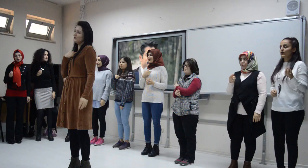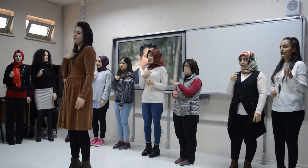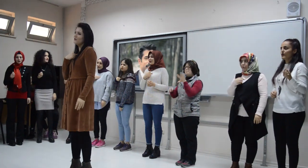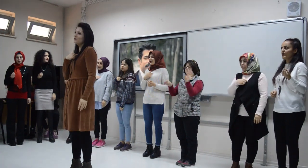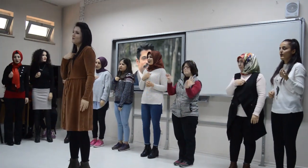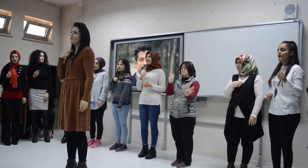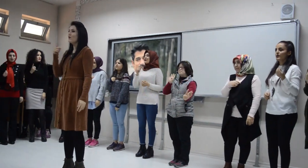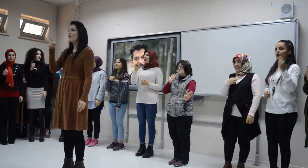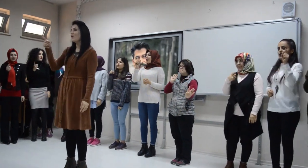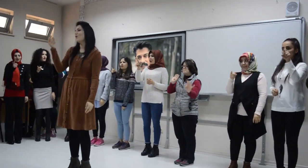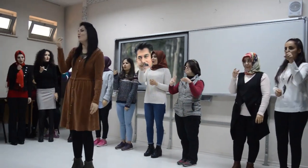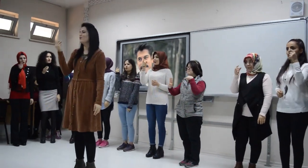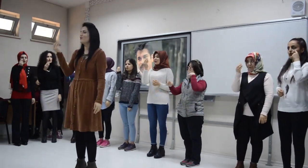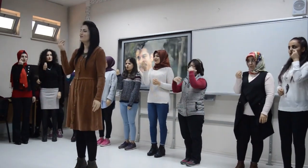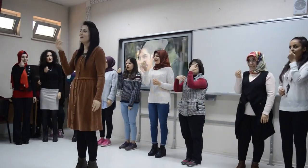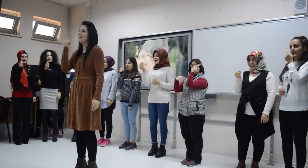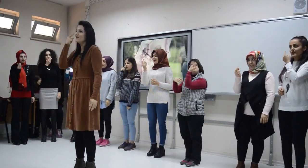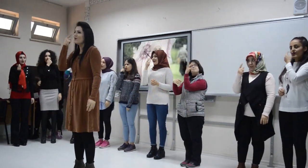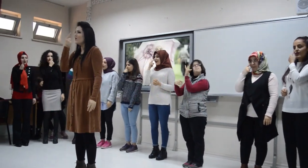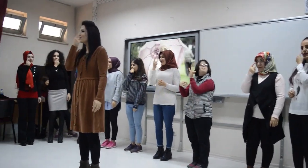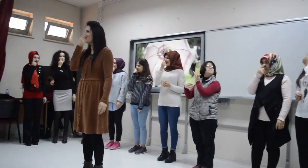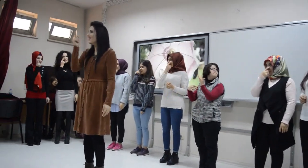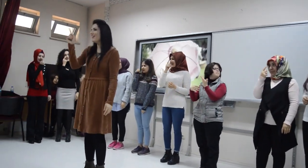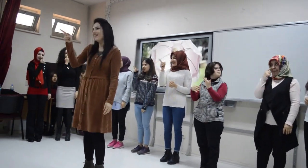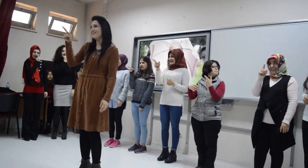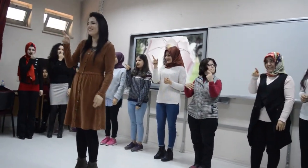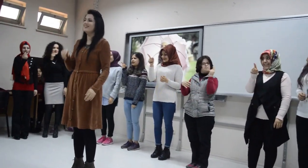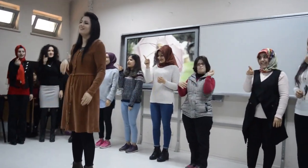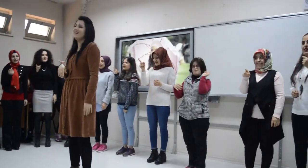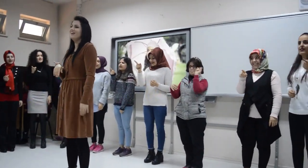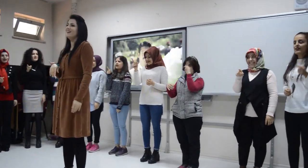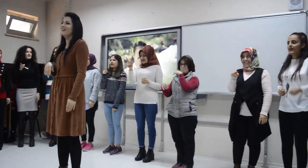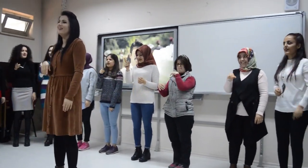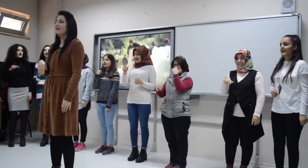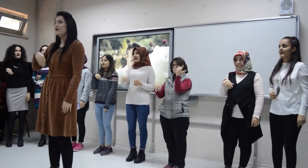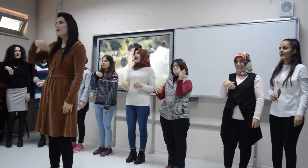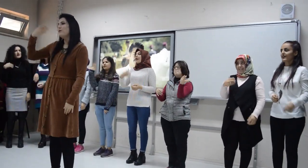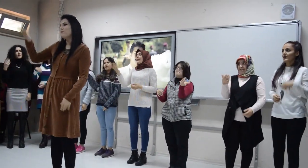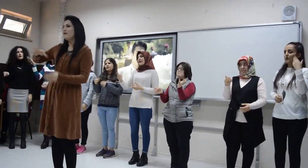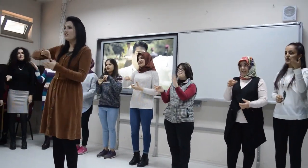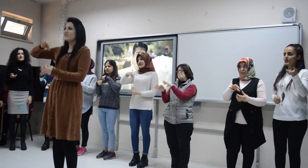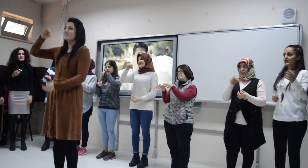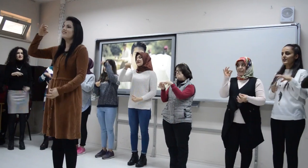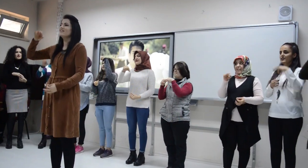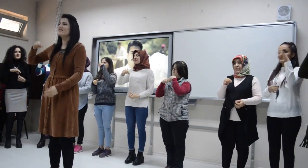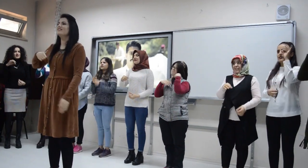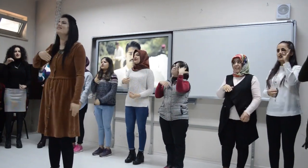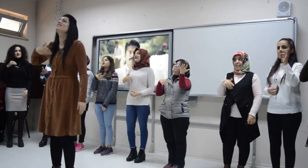O güzel gözlerime, başkasını